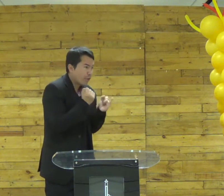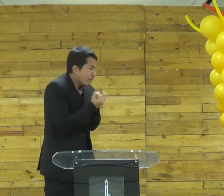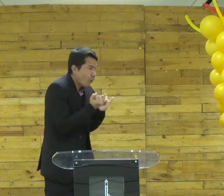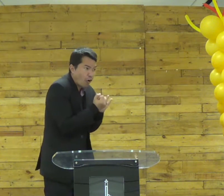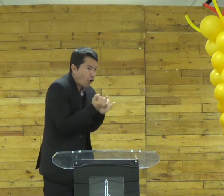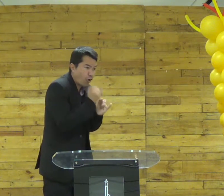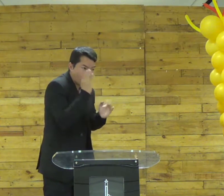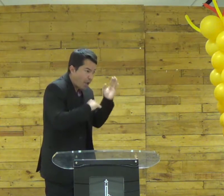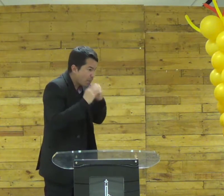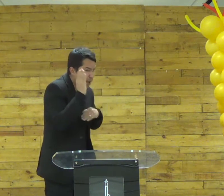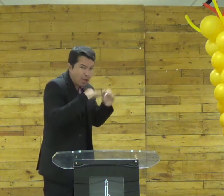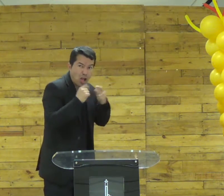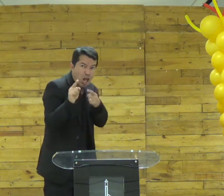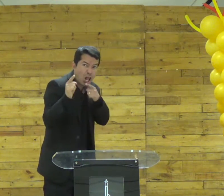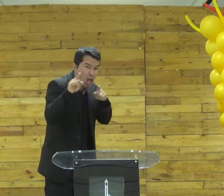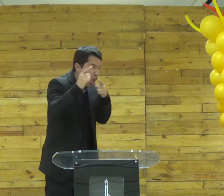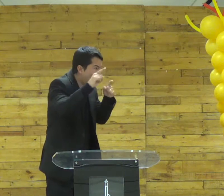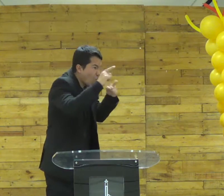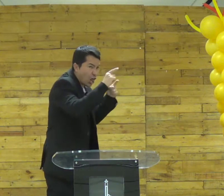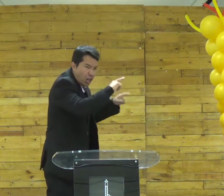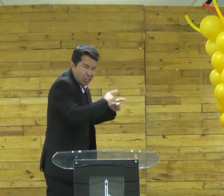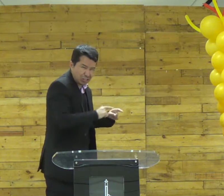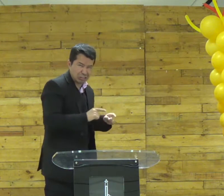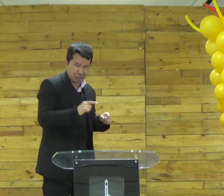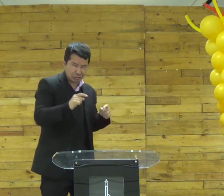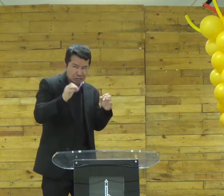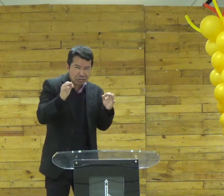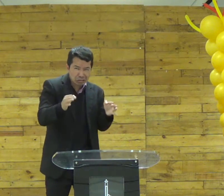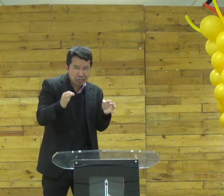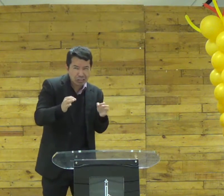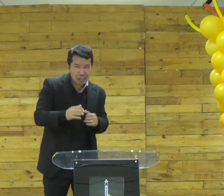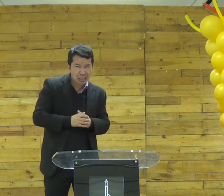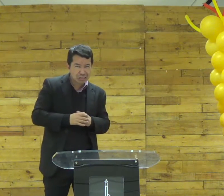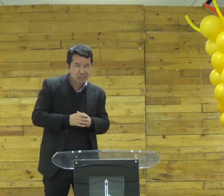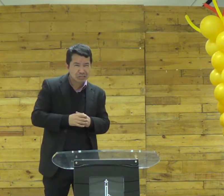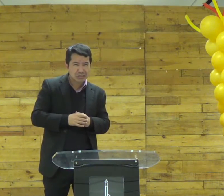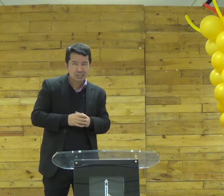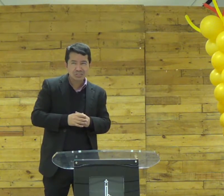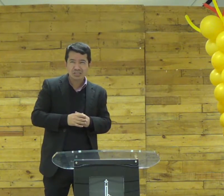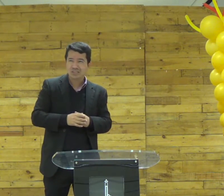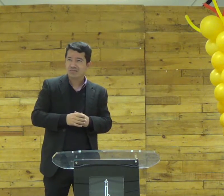gosta de falar mal dos outros de né você acha isso certo?